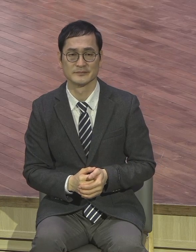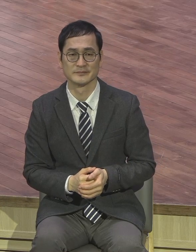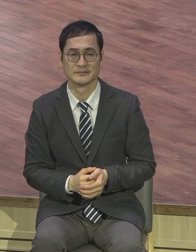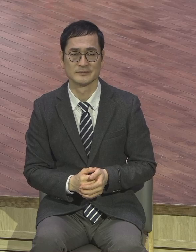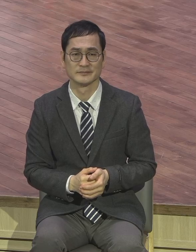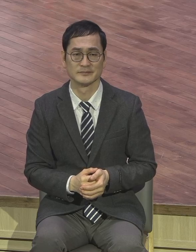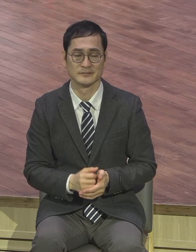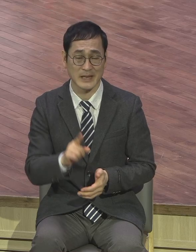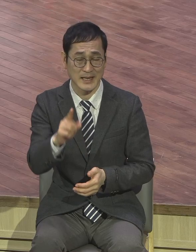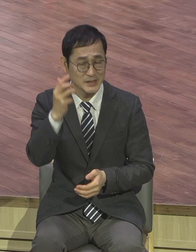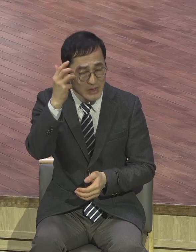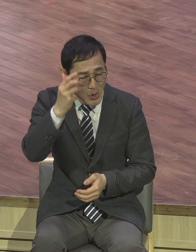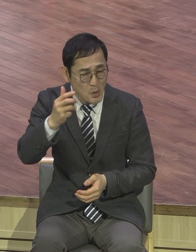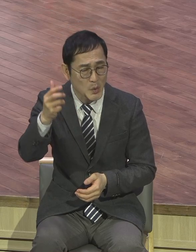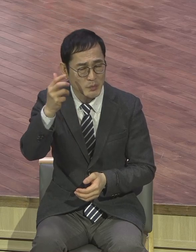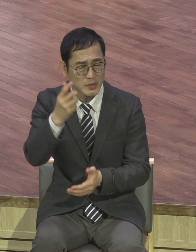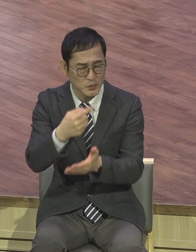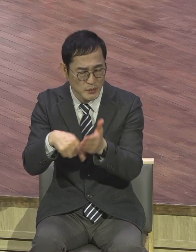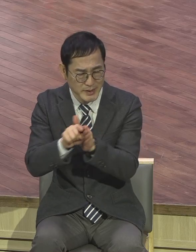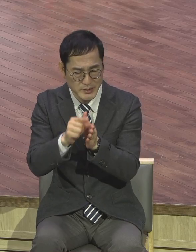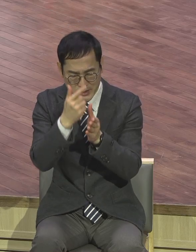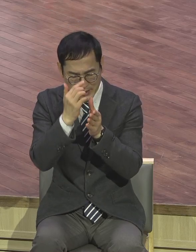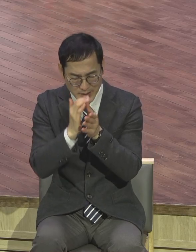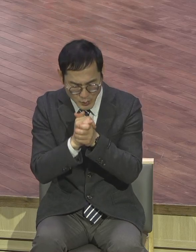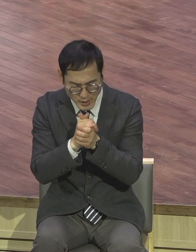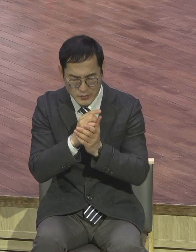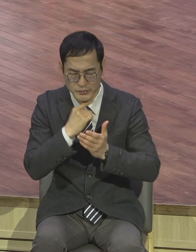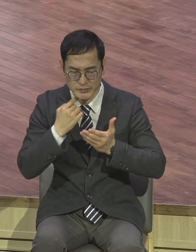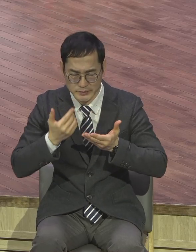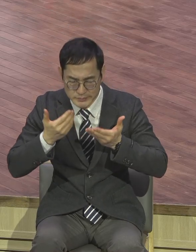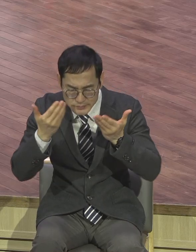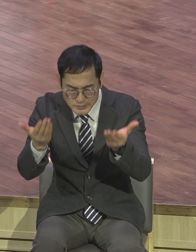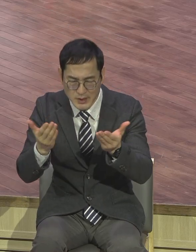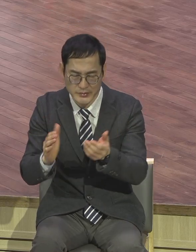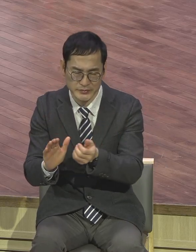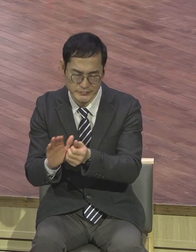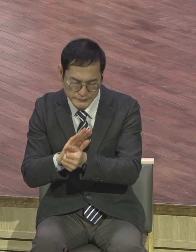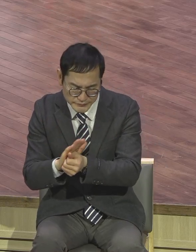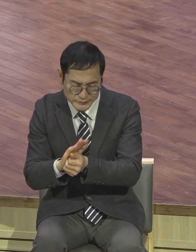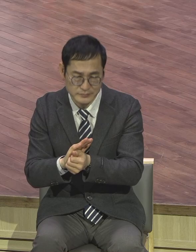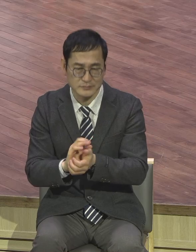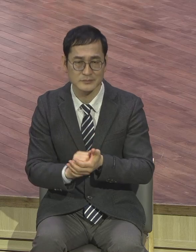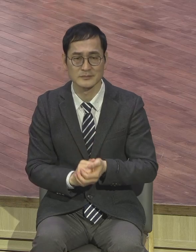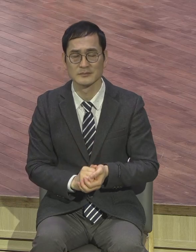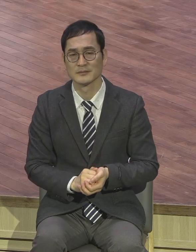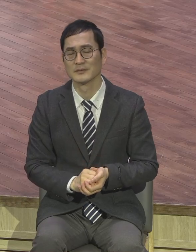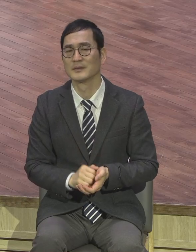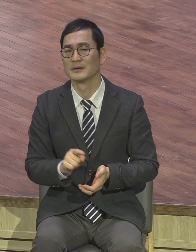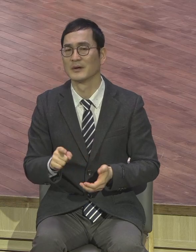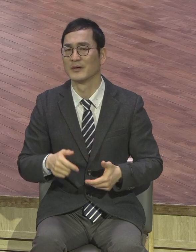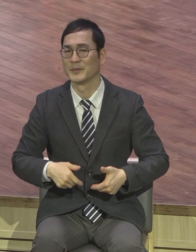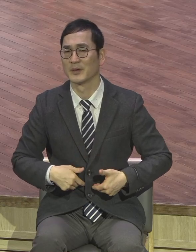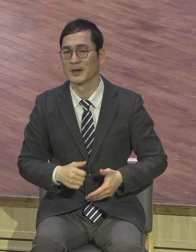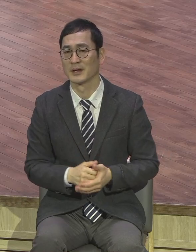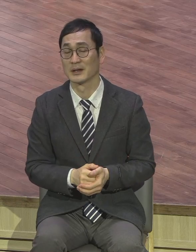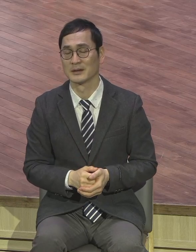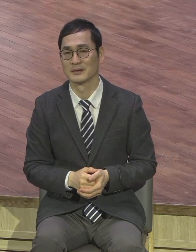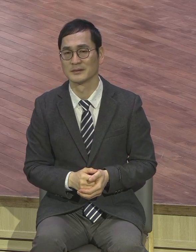영혼을 위해서 헌신하고 한 선교사 한 입을 내가 내가 오늘 그랬습니다. 선교사 열 가정 파송하고 스무 가지